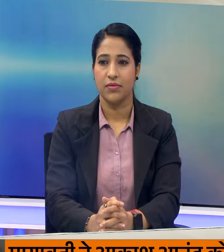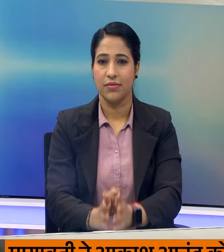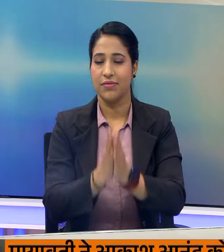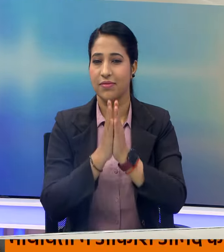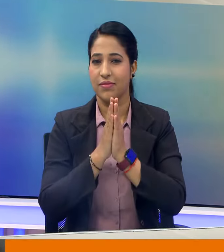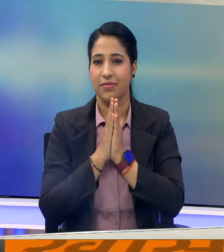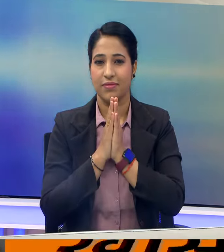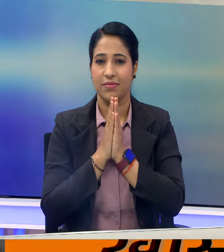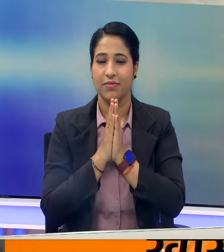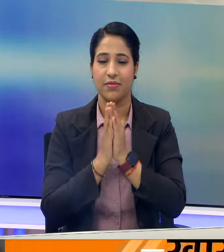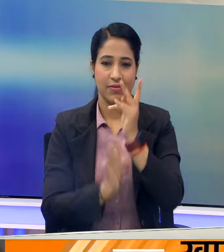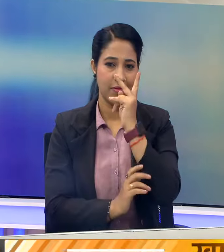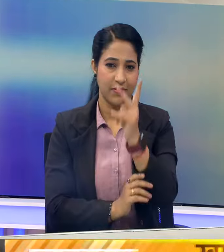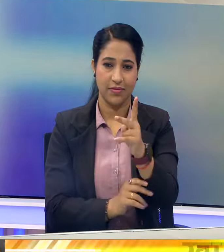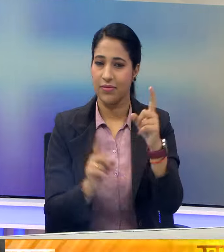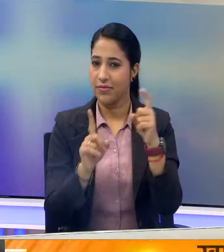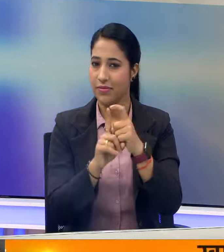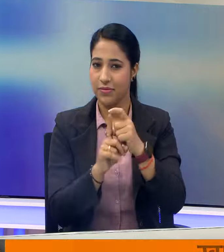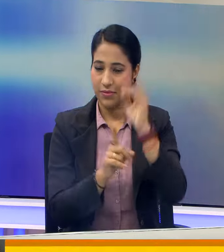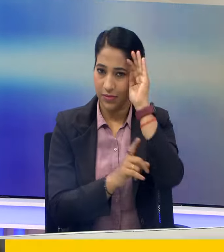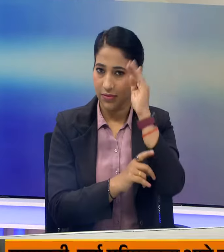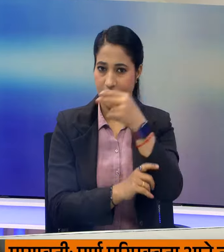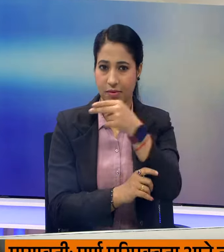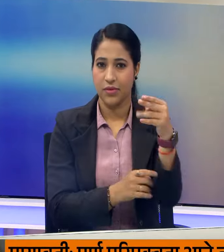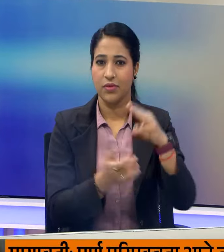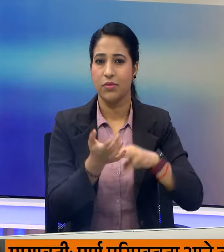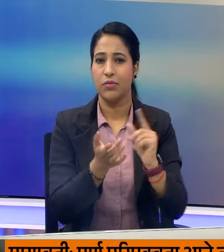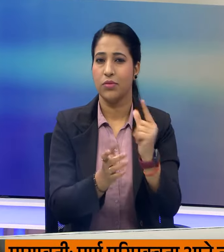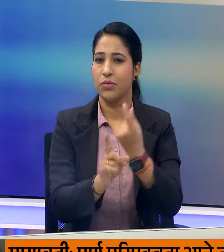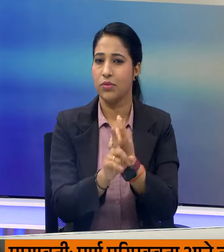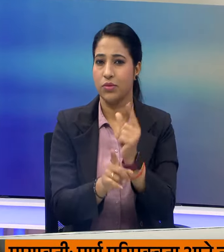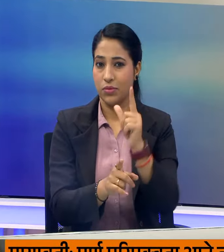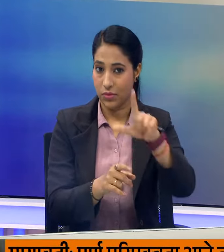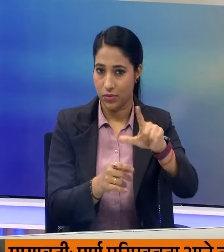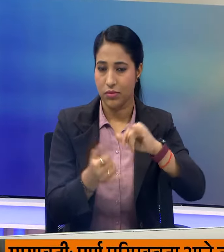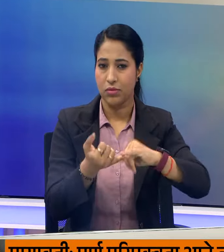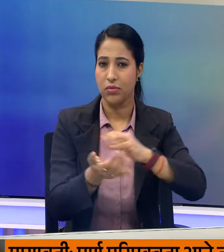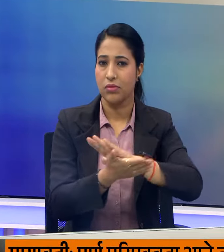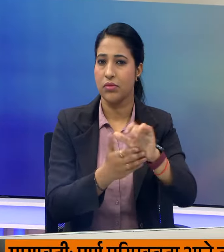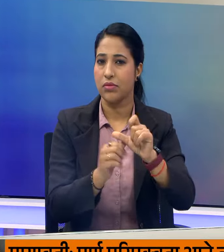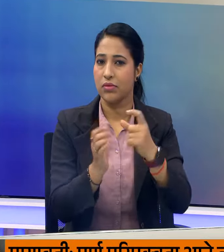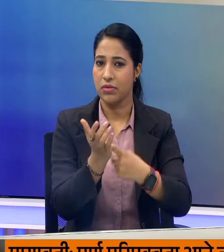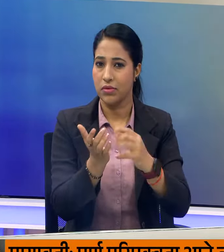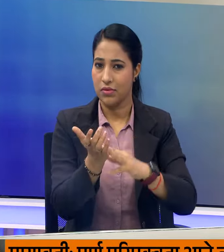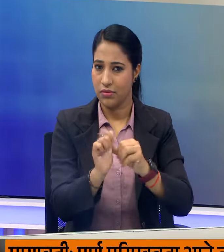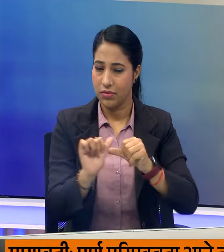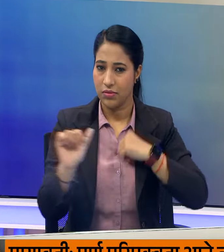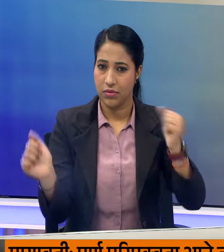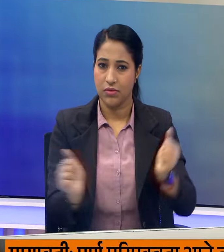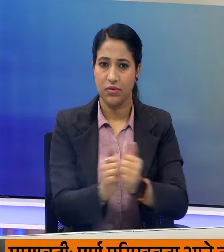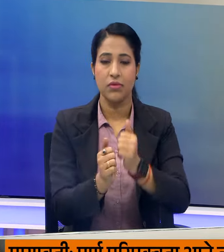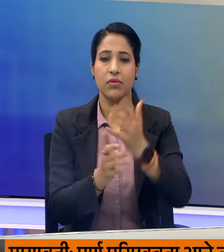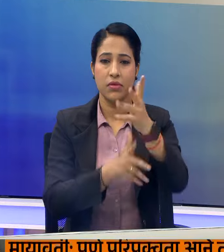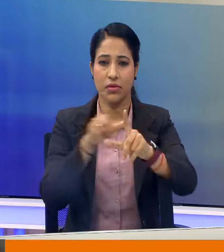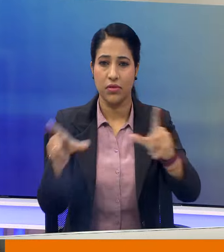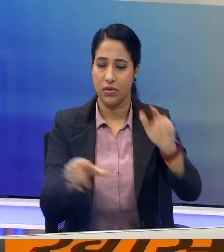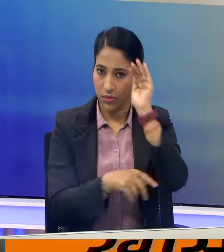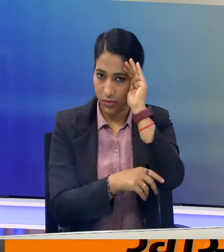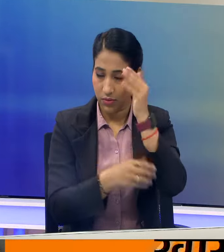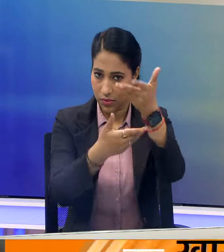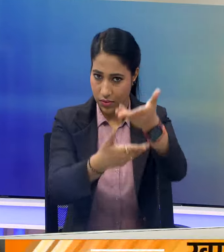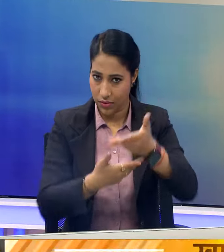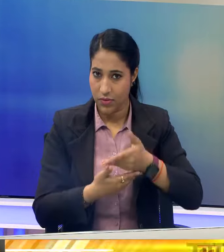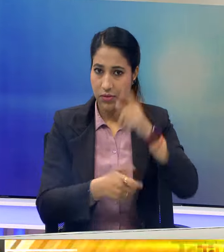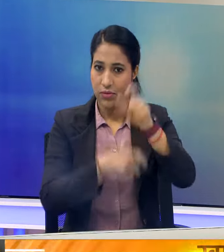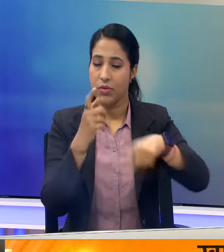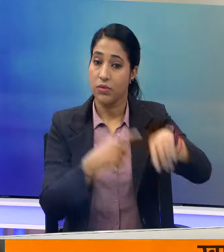नमस्कार आप देख रहे हैं डीडी न्यूस मैं हूँ मुगल शर्मा आप सभी का स्वागा सांकितिक भाषा के हमारे इस विशेश बॉलिटिन में और आज की